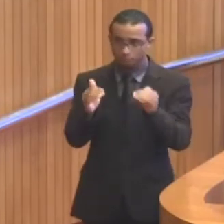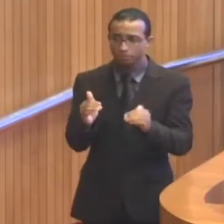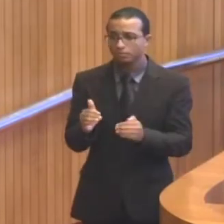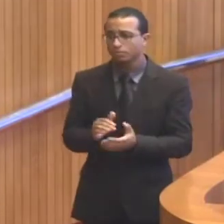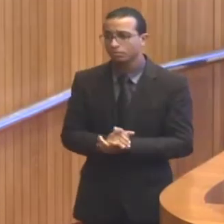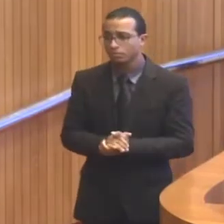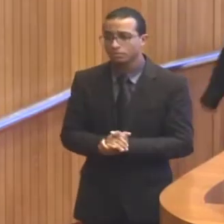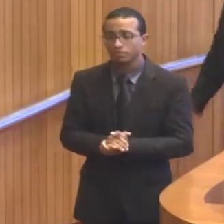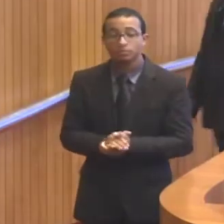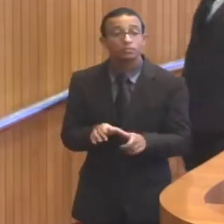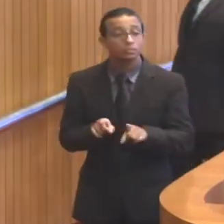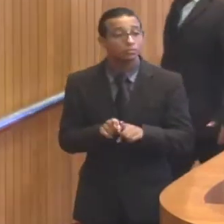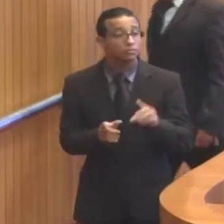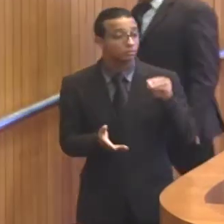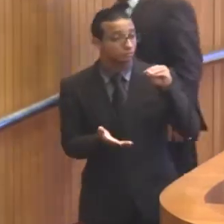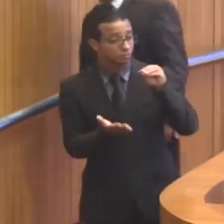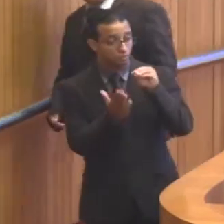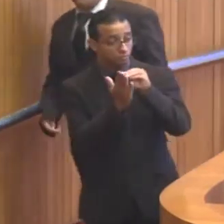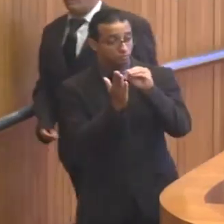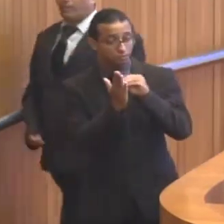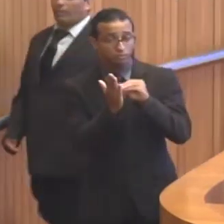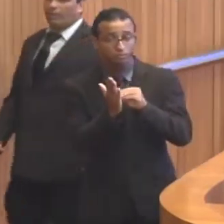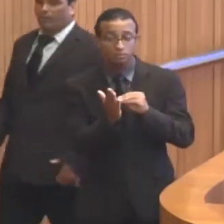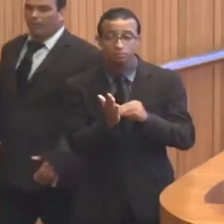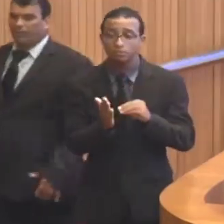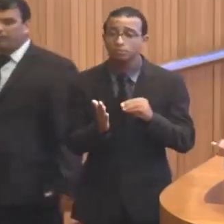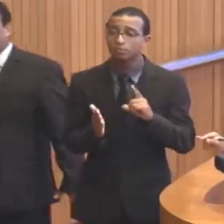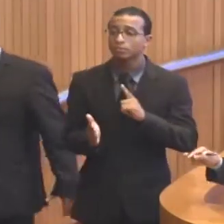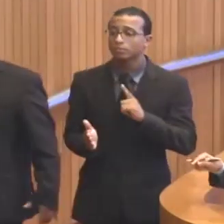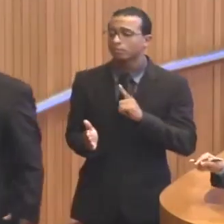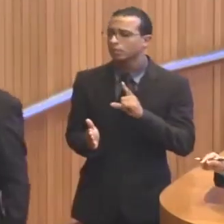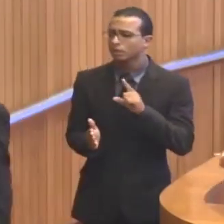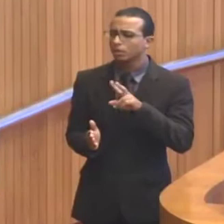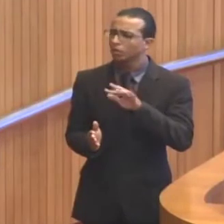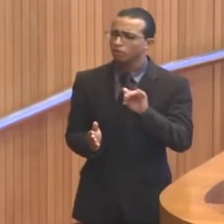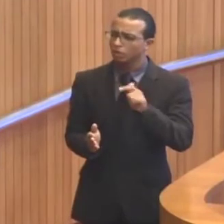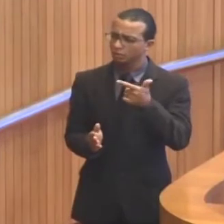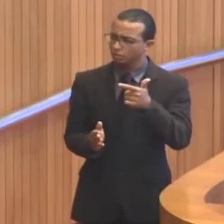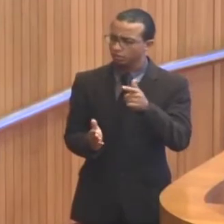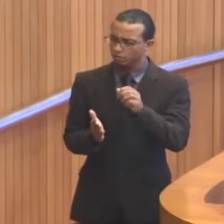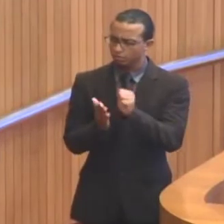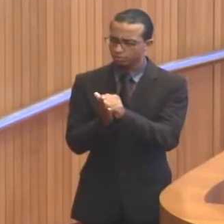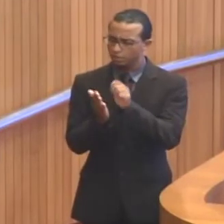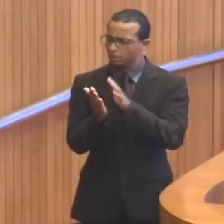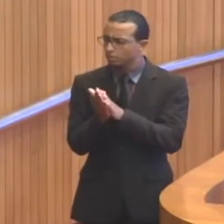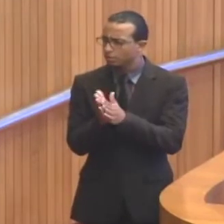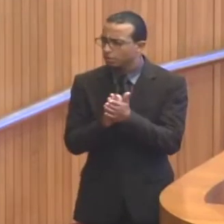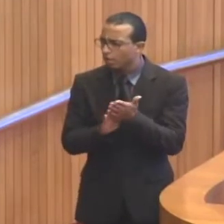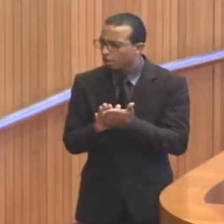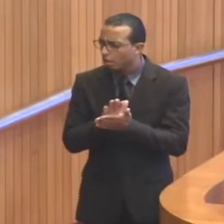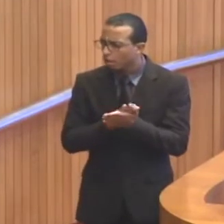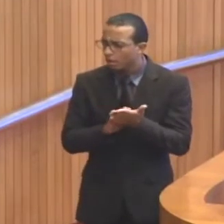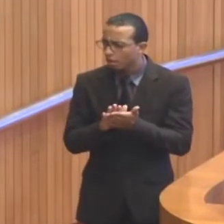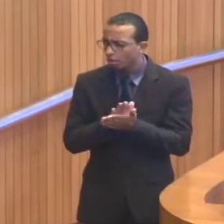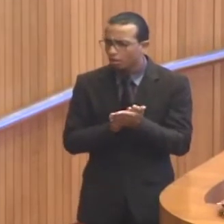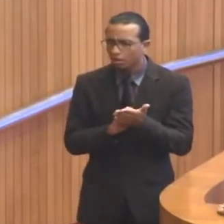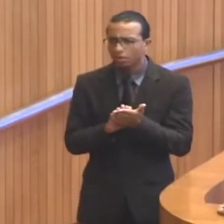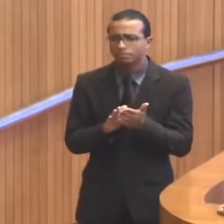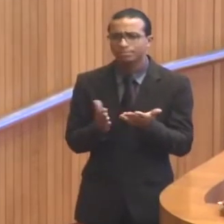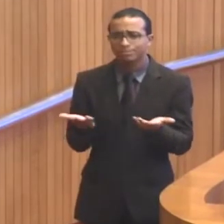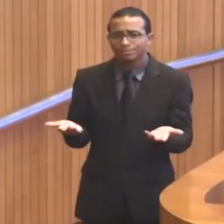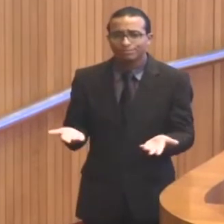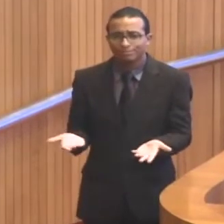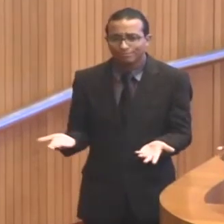disso, inclusive, dentro do acordo estava previsto que não haveria perseguição a nenhuma das lideranças, que não haveria retaliação.